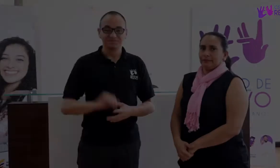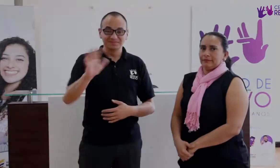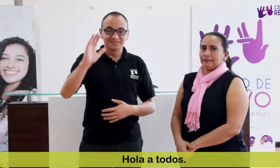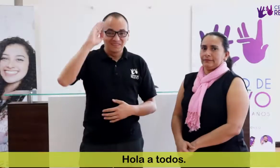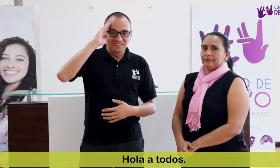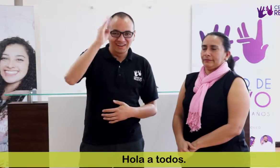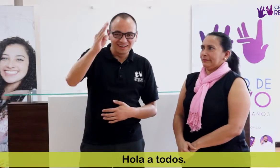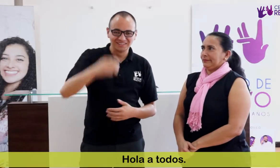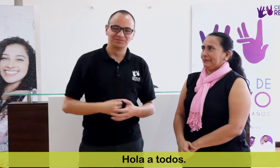Hola a todos